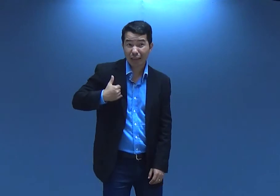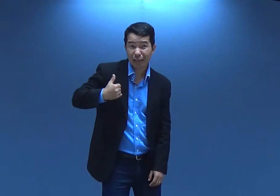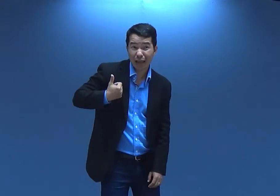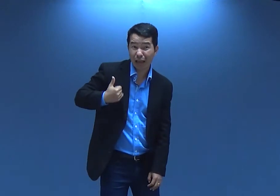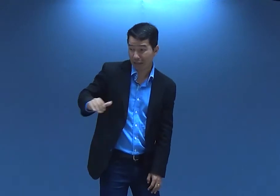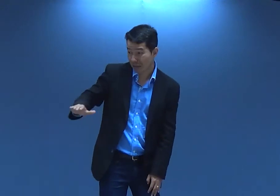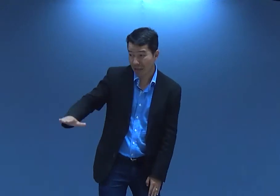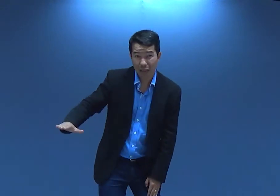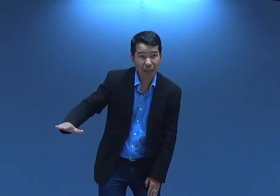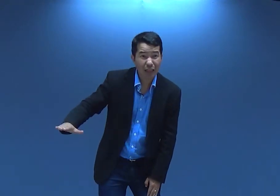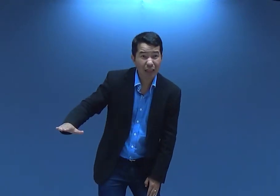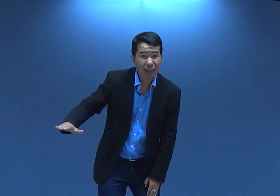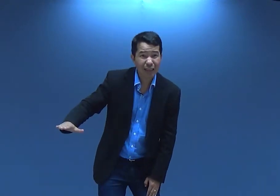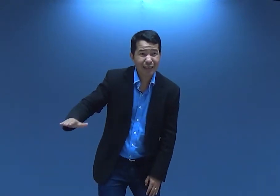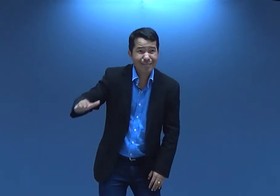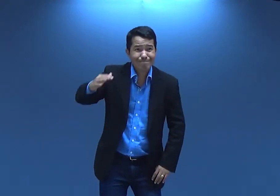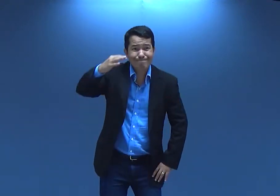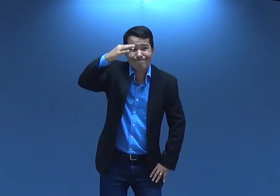o pai. Ela era criança.